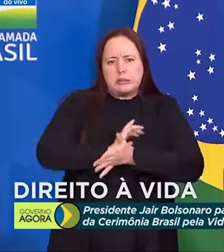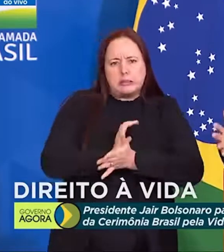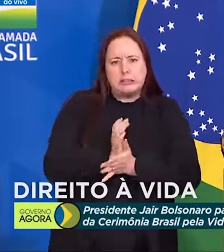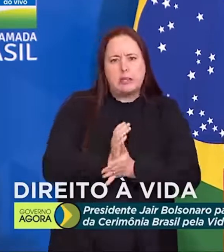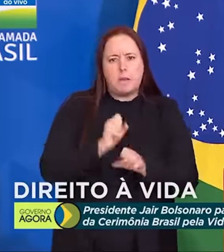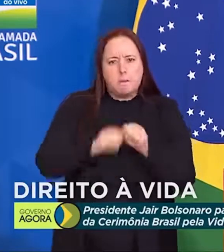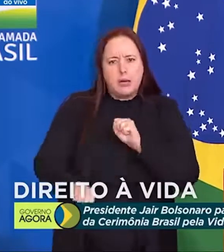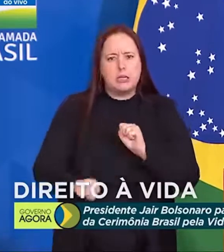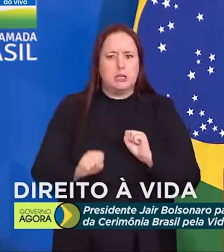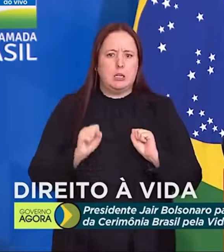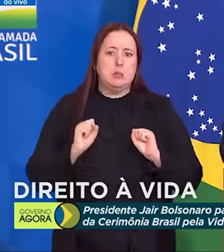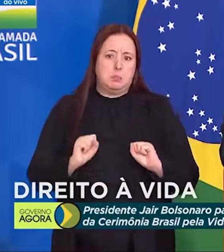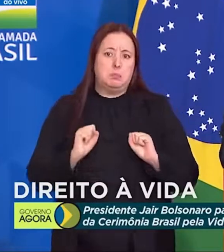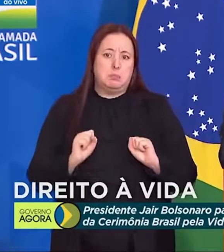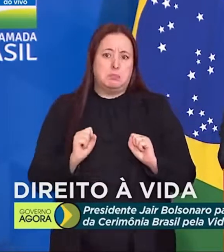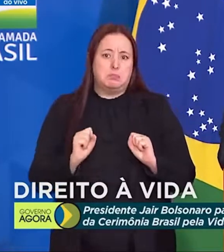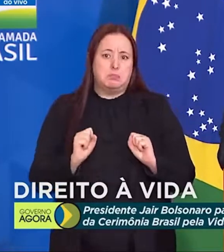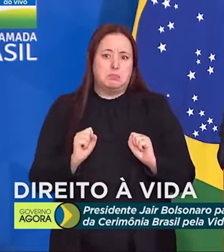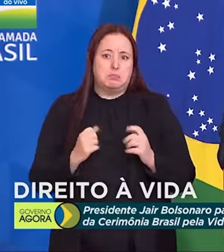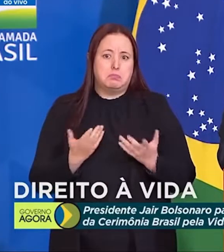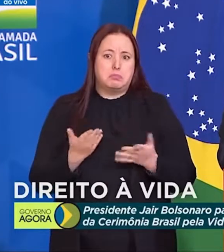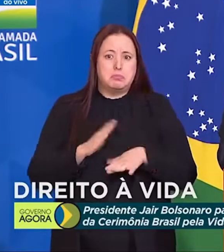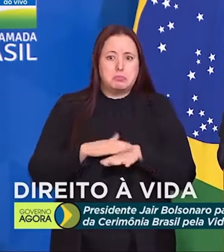matar, você vem a detê-lo.